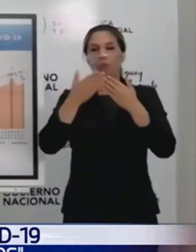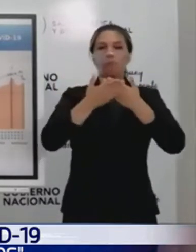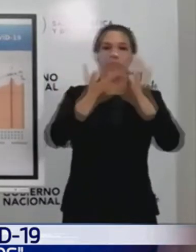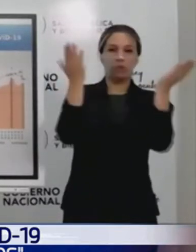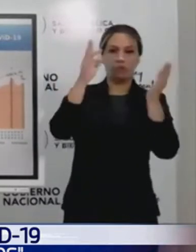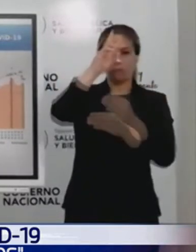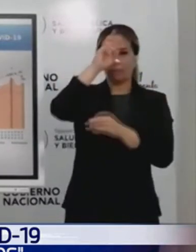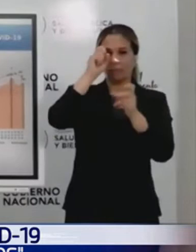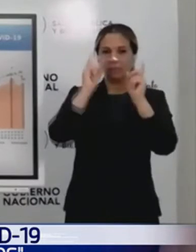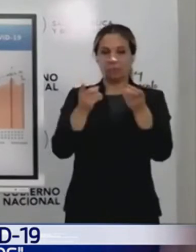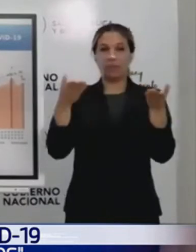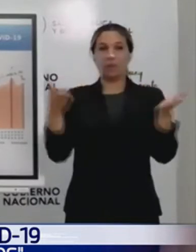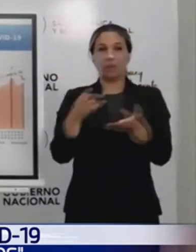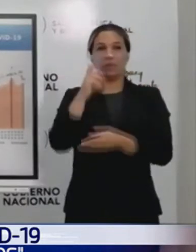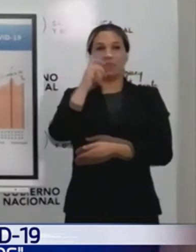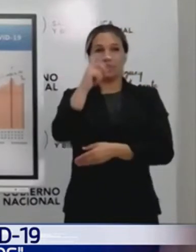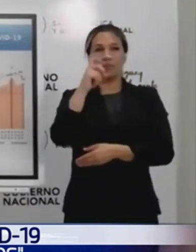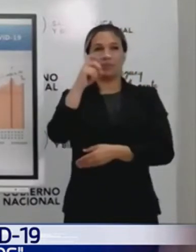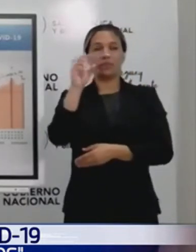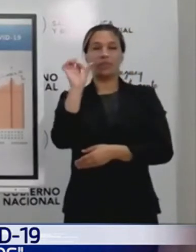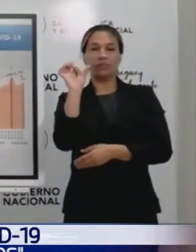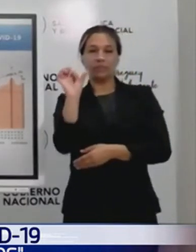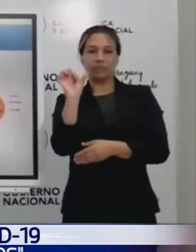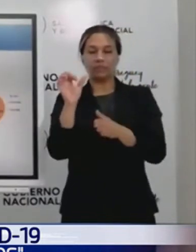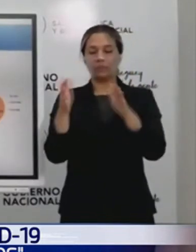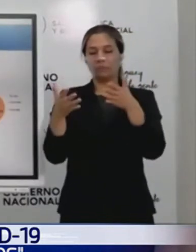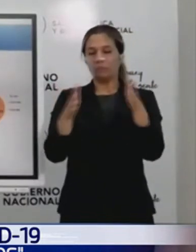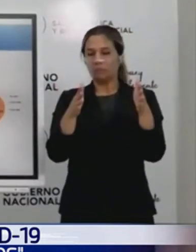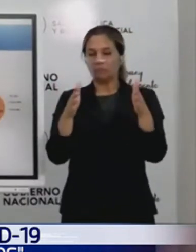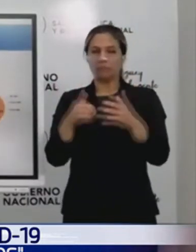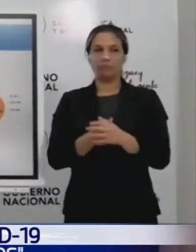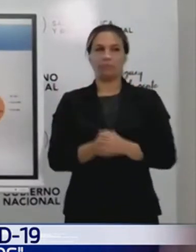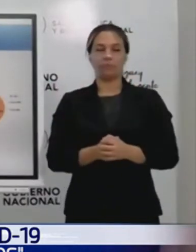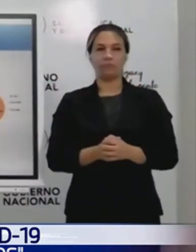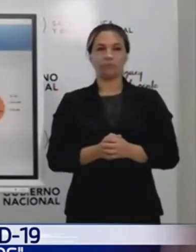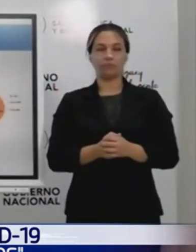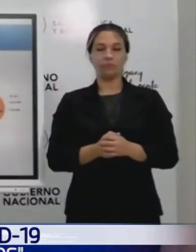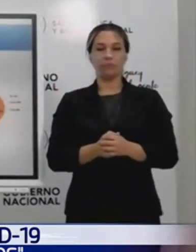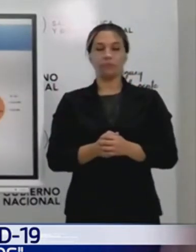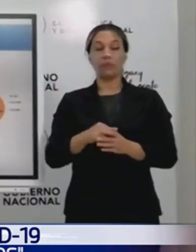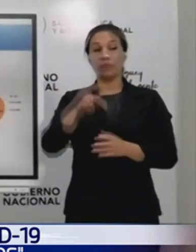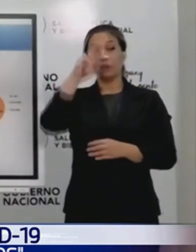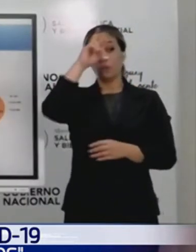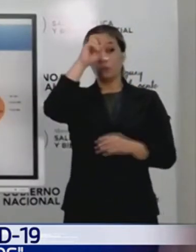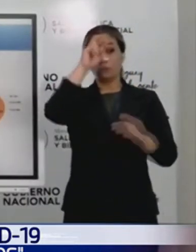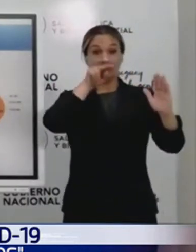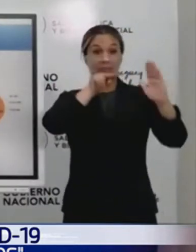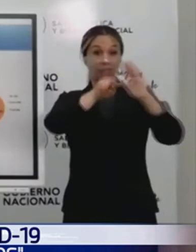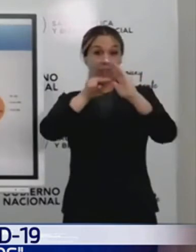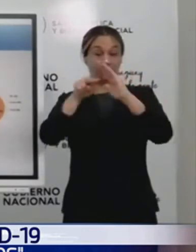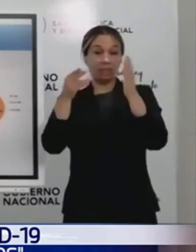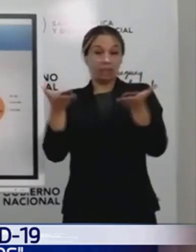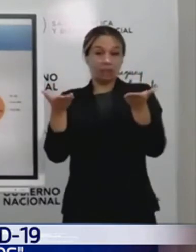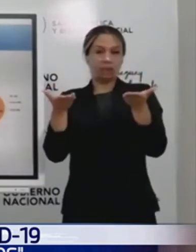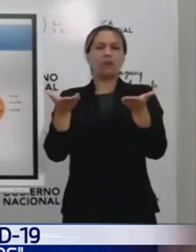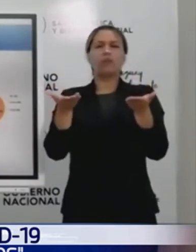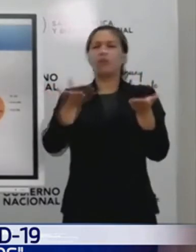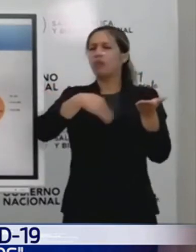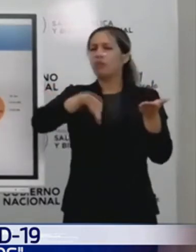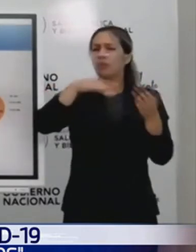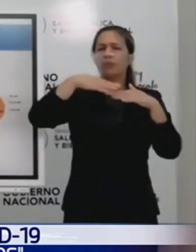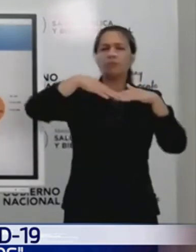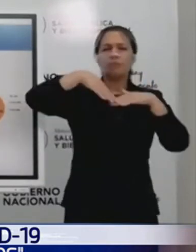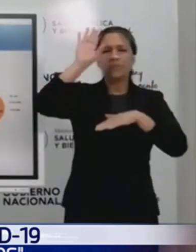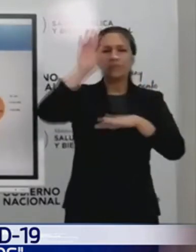776, por ahí cerca. Estos internados que tenemos, ¿dónde están principalmente?